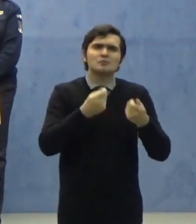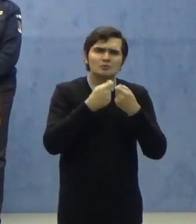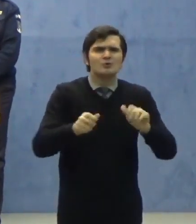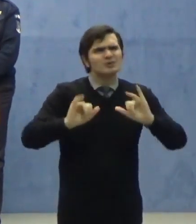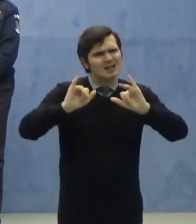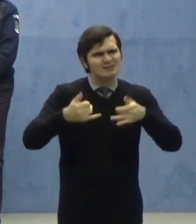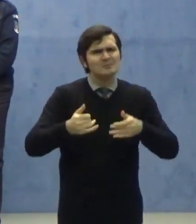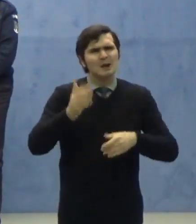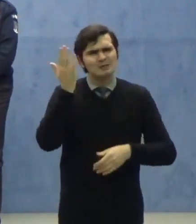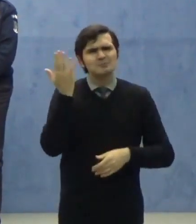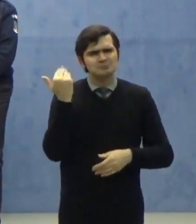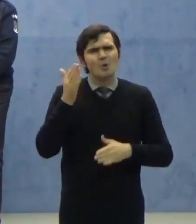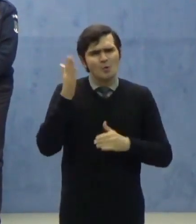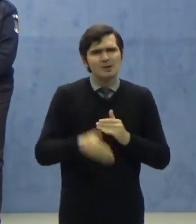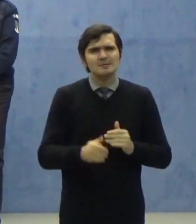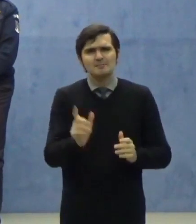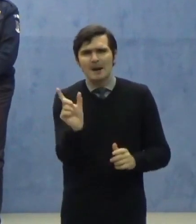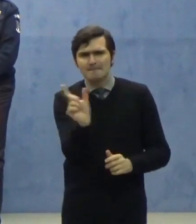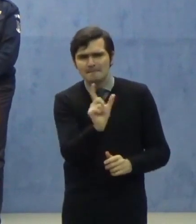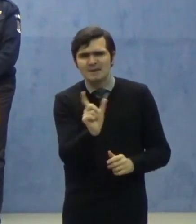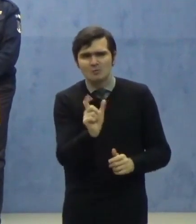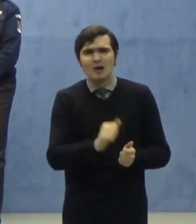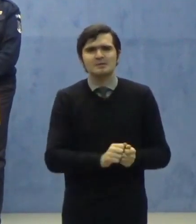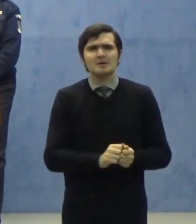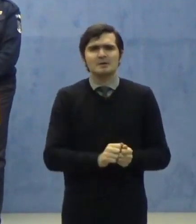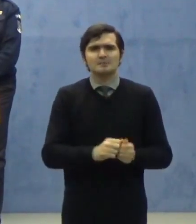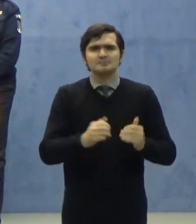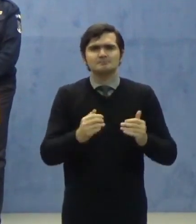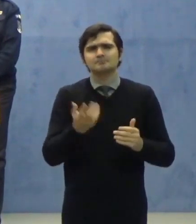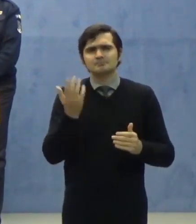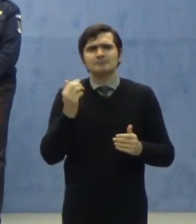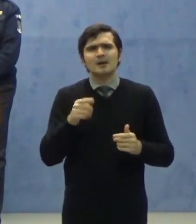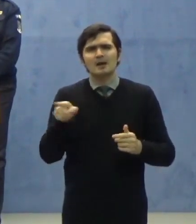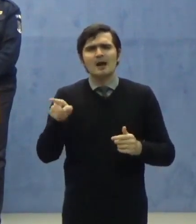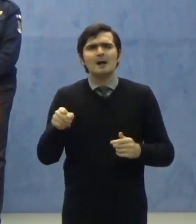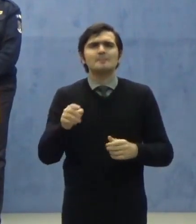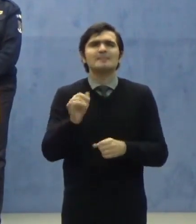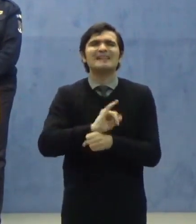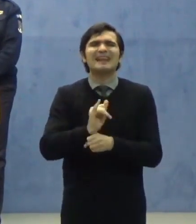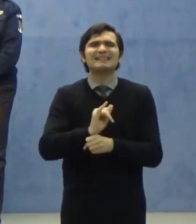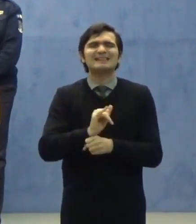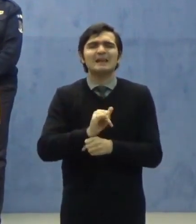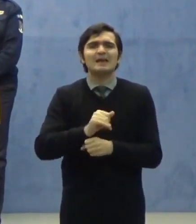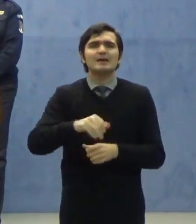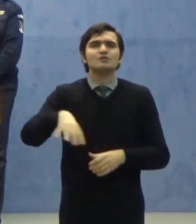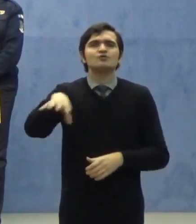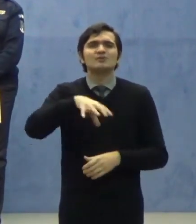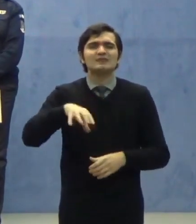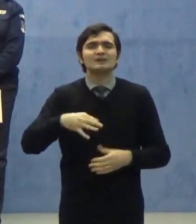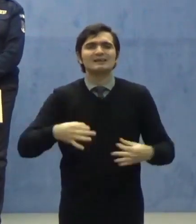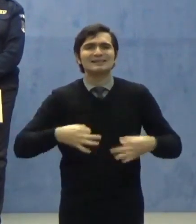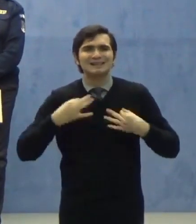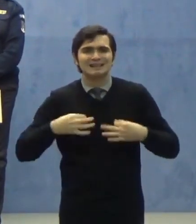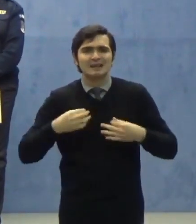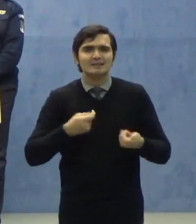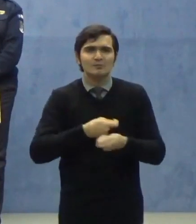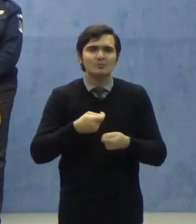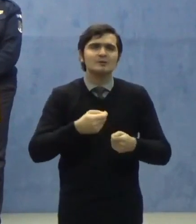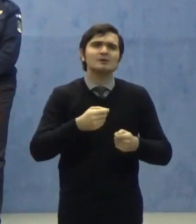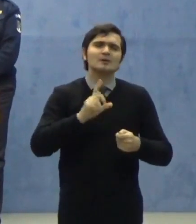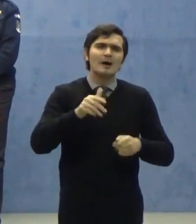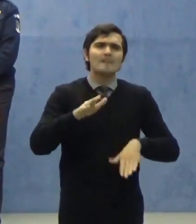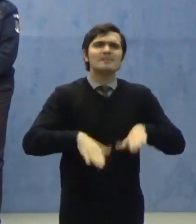s-a întâmplat în ultima perioadă și la nivelul direcțiilor județene de sănătate, publica Ministerului Sănătății.